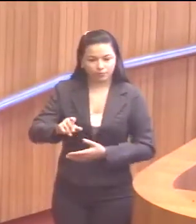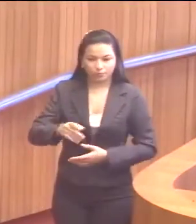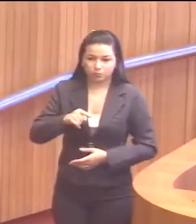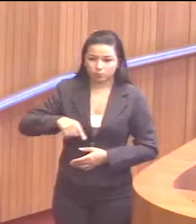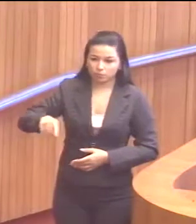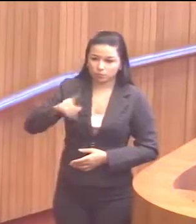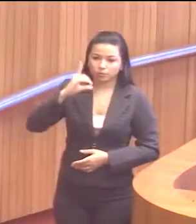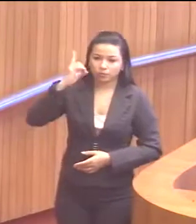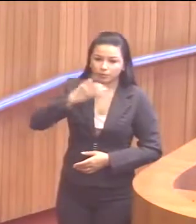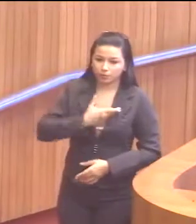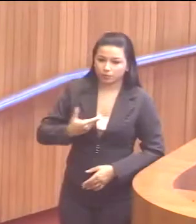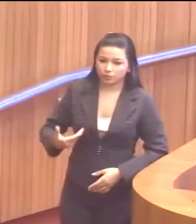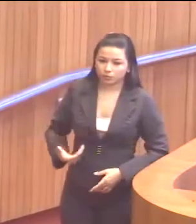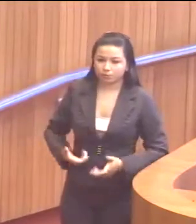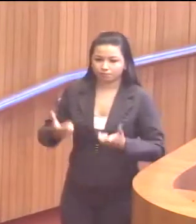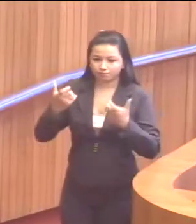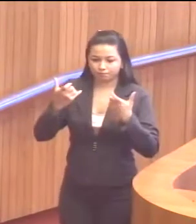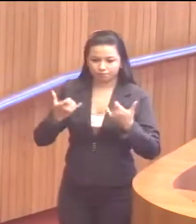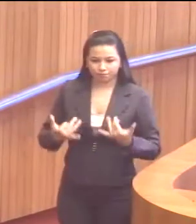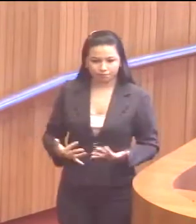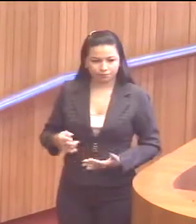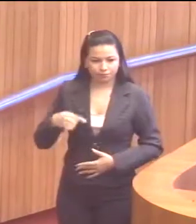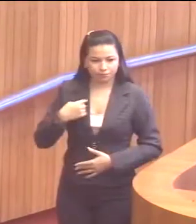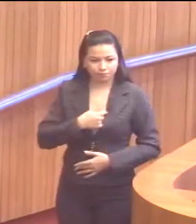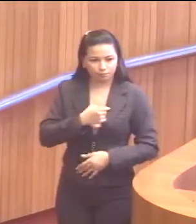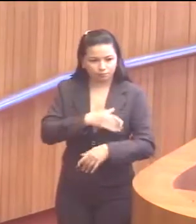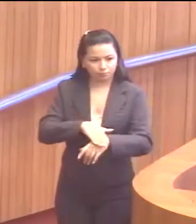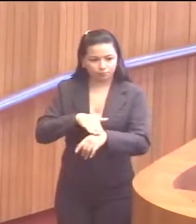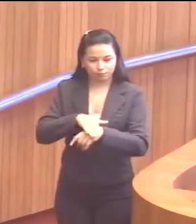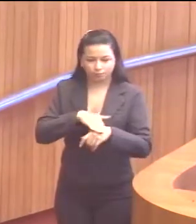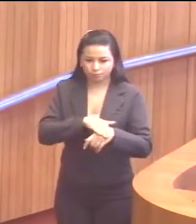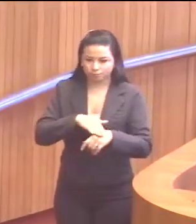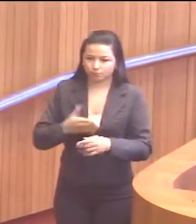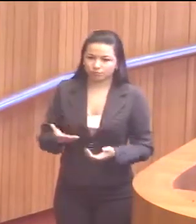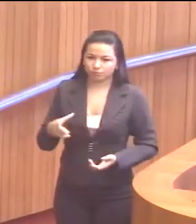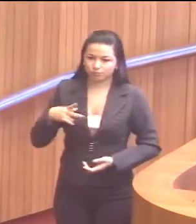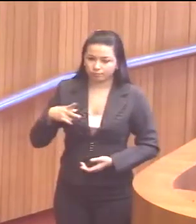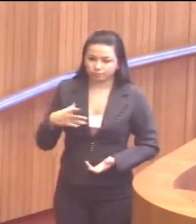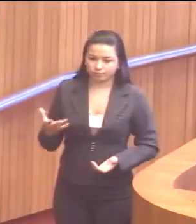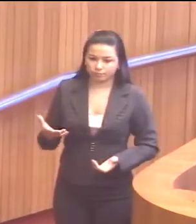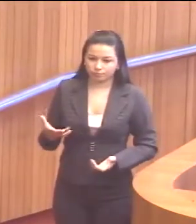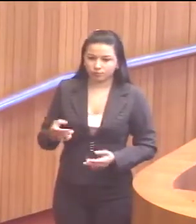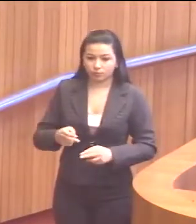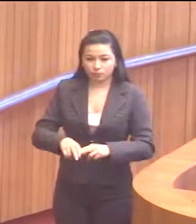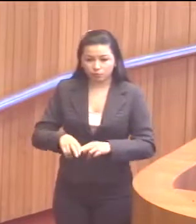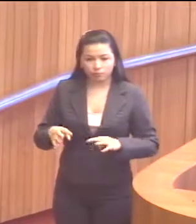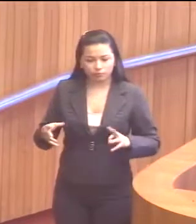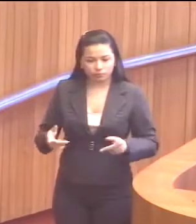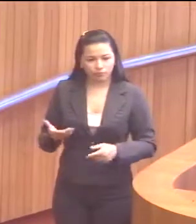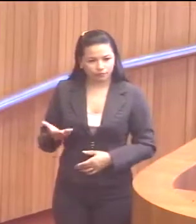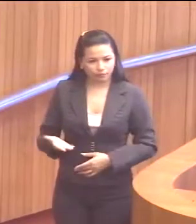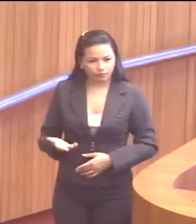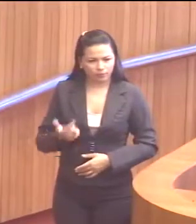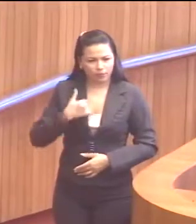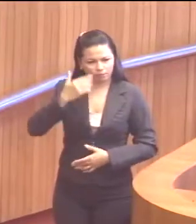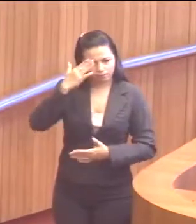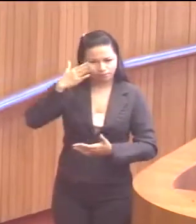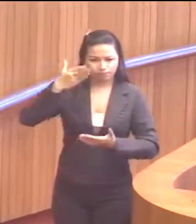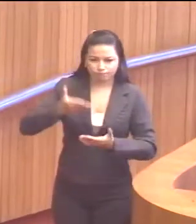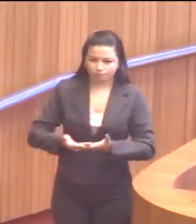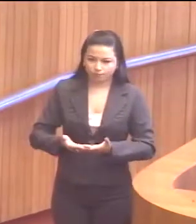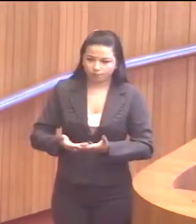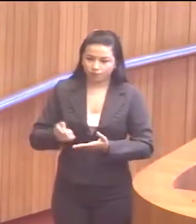deputados governistas nos relatam aqui nas conversas reservadas. Então, por tudo isso, eu